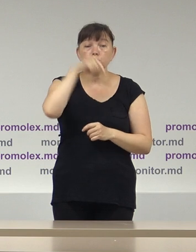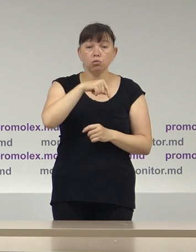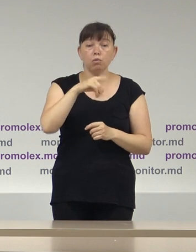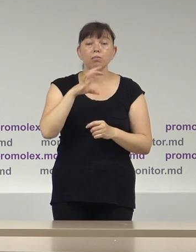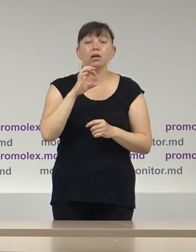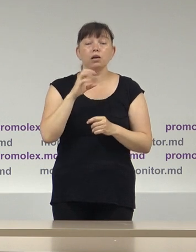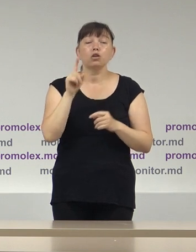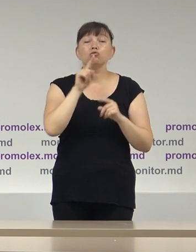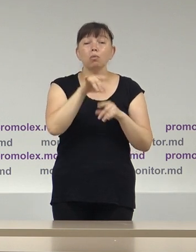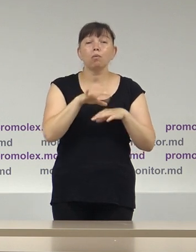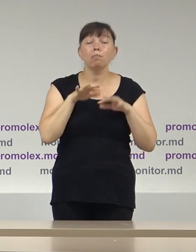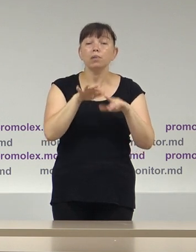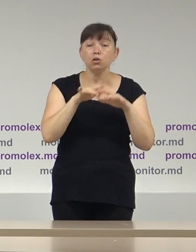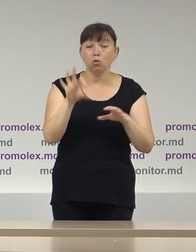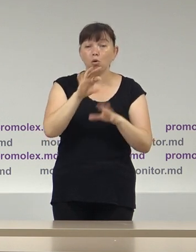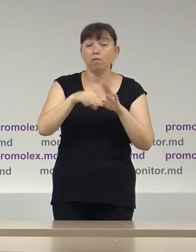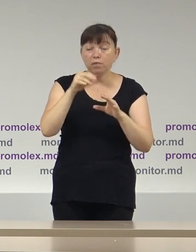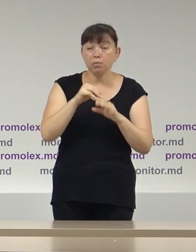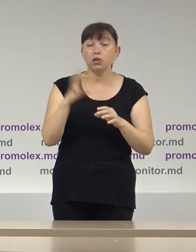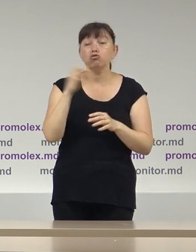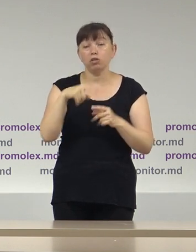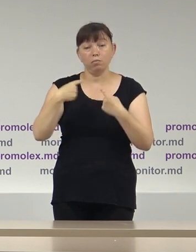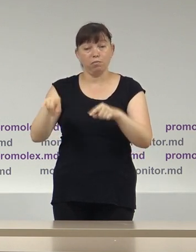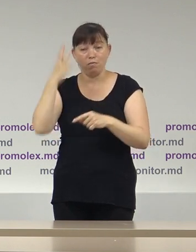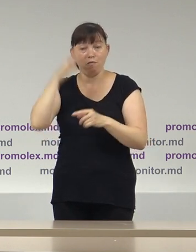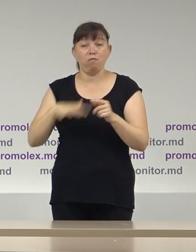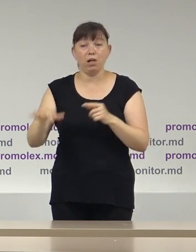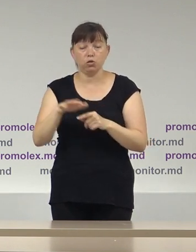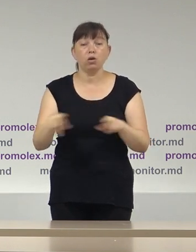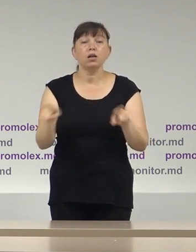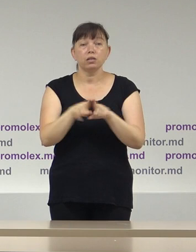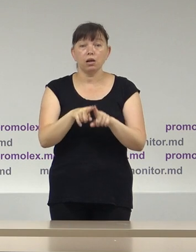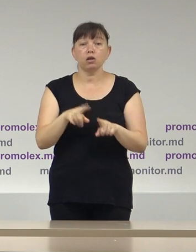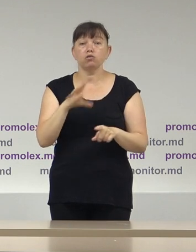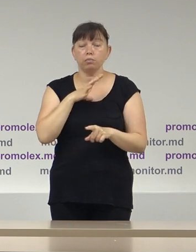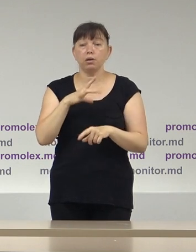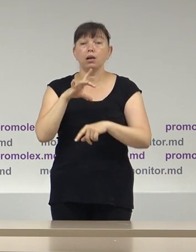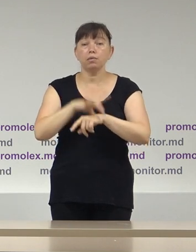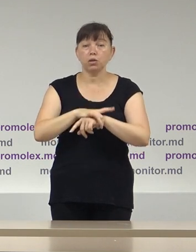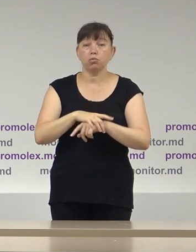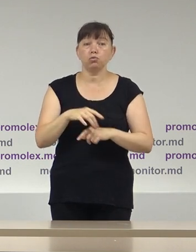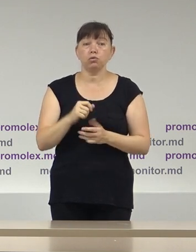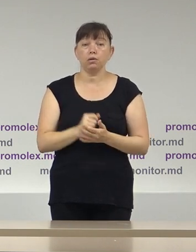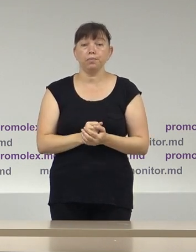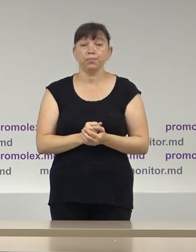restul teritoriului țării. De asemenea, observătorii au raportat în campania